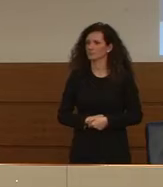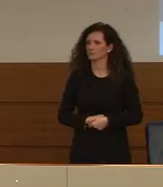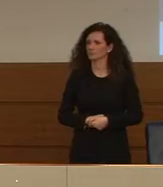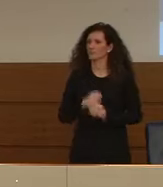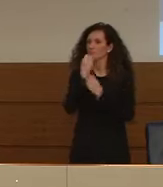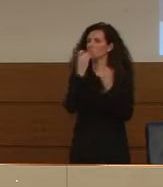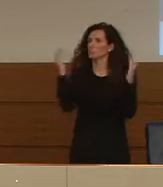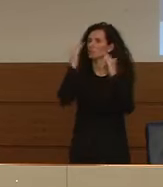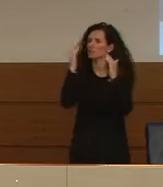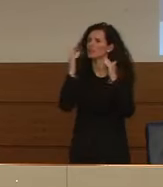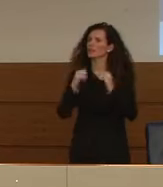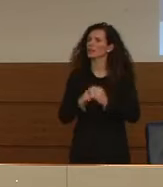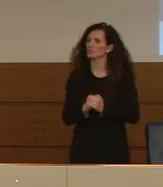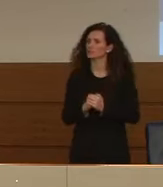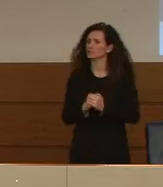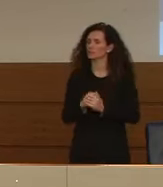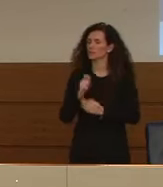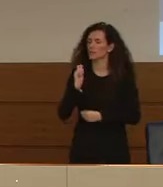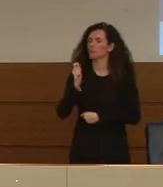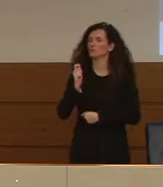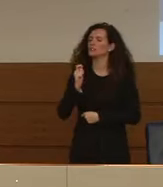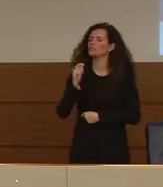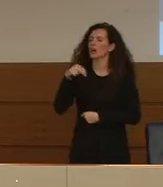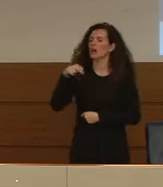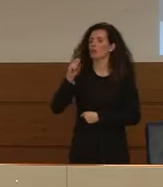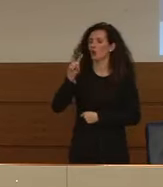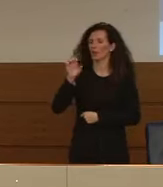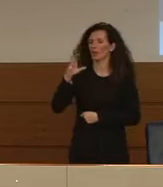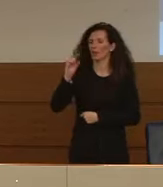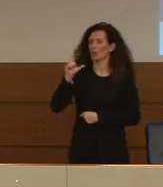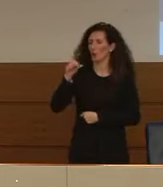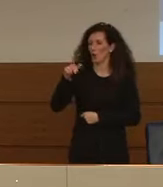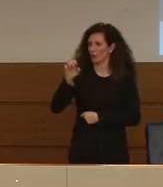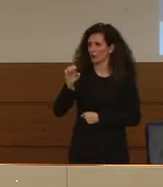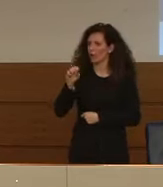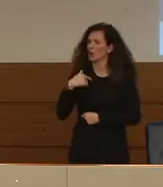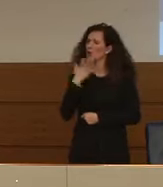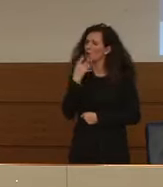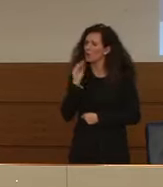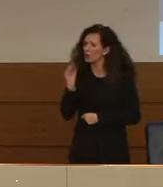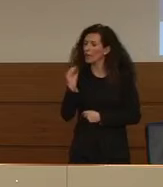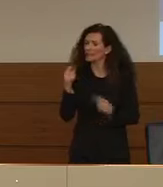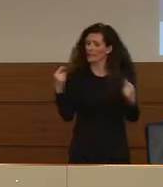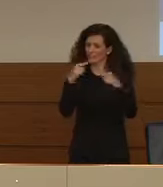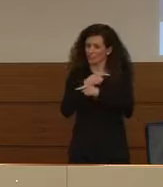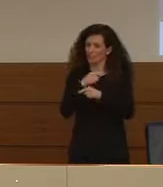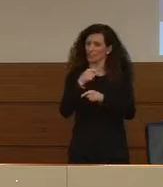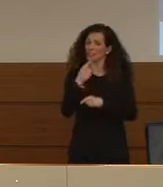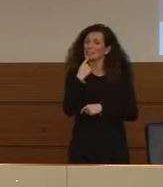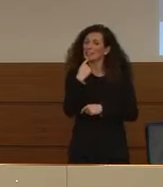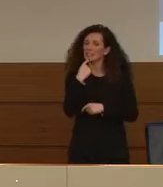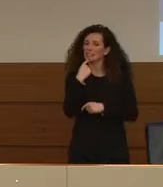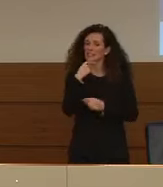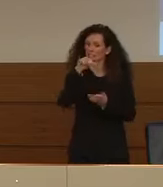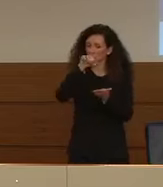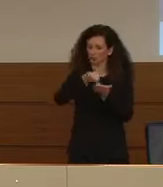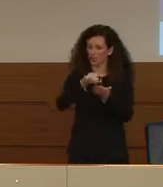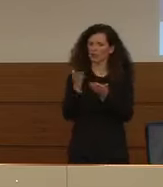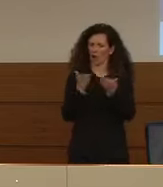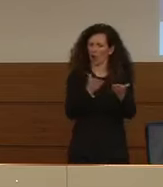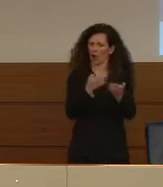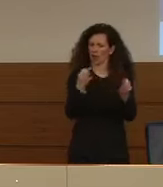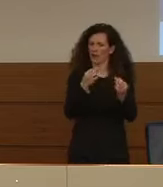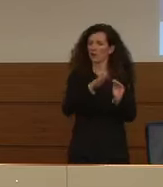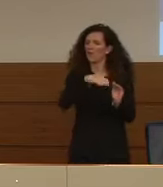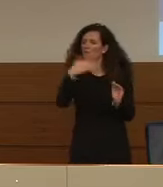Buonasera, Simone Santi, agenzia Novecolonne, volevo chiedere invece di quelli che stanno fuori dai centri, i circa 50.000